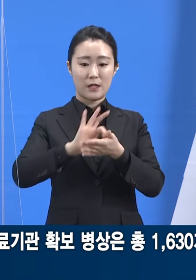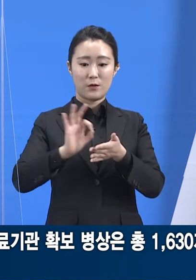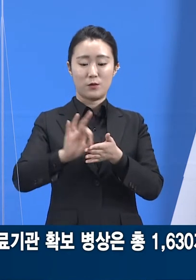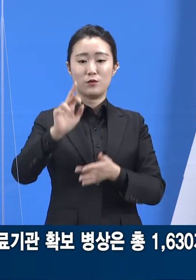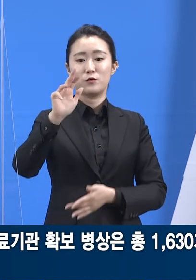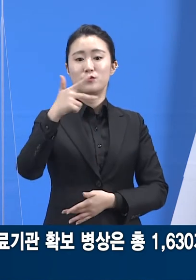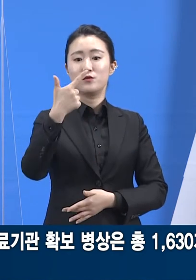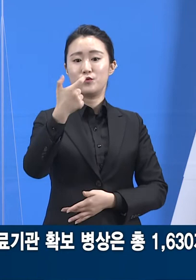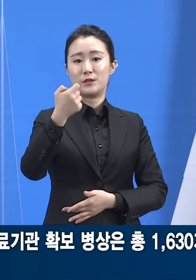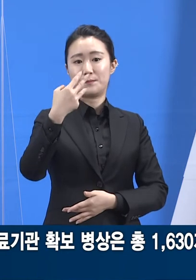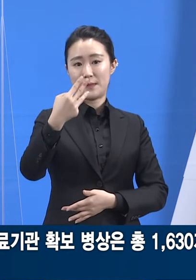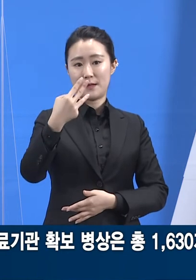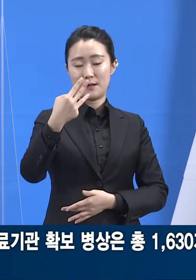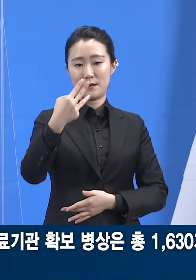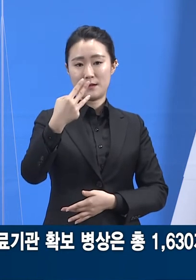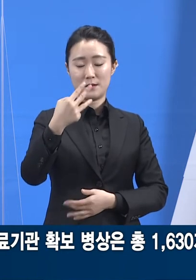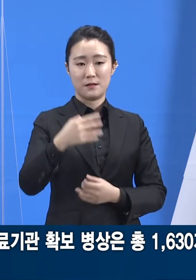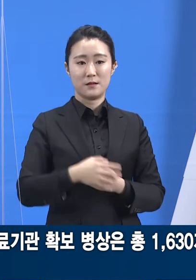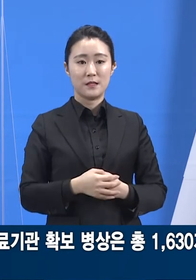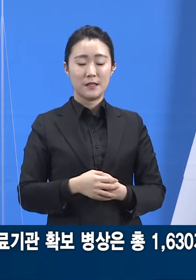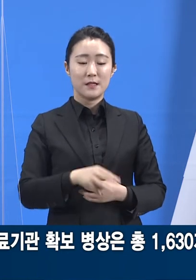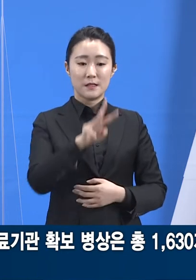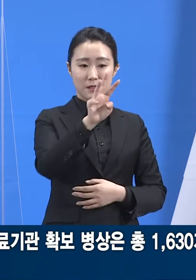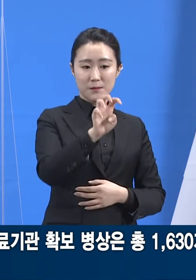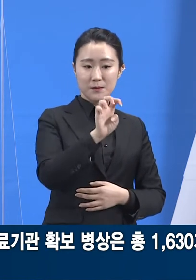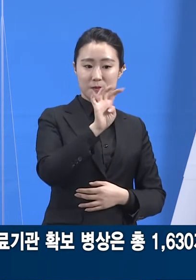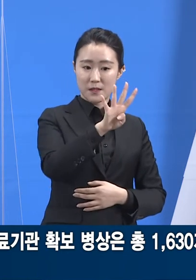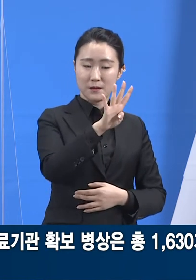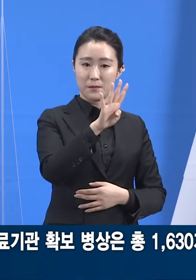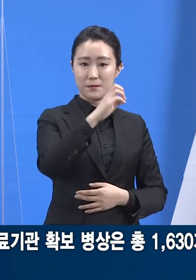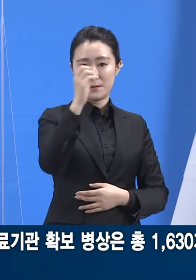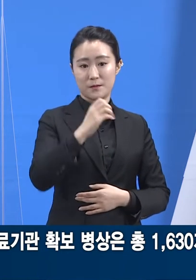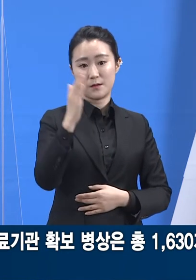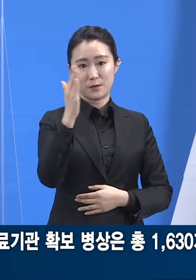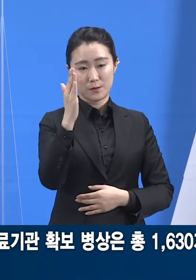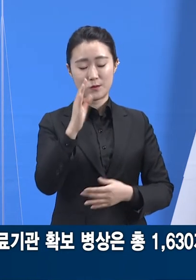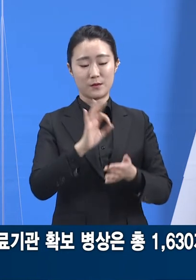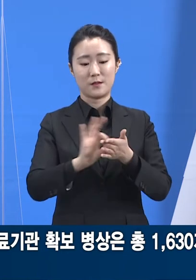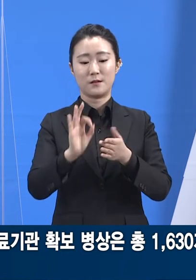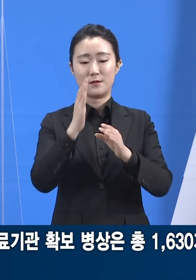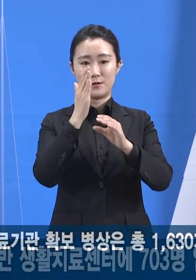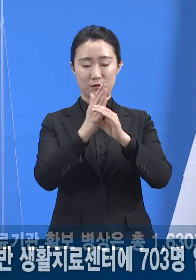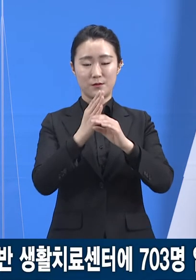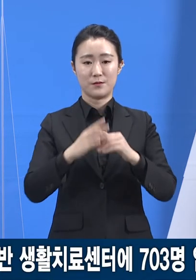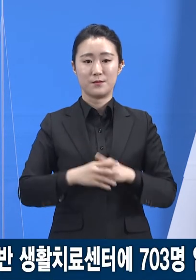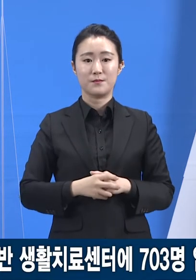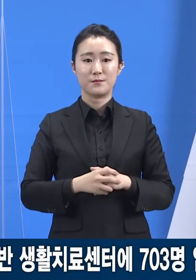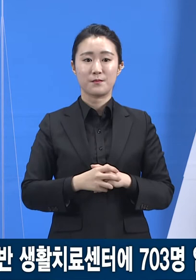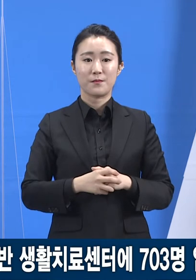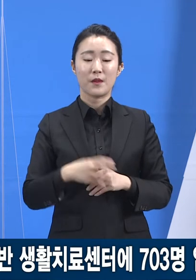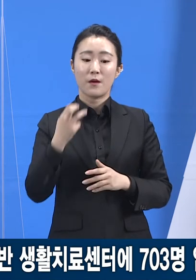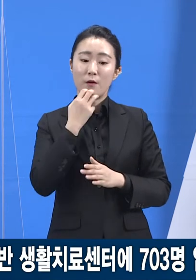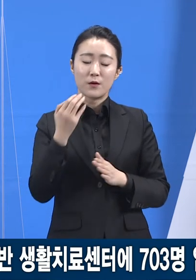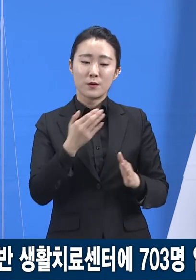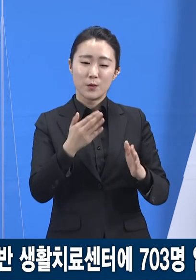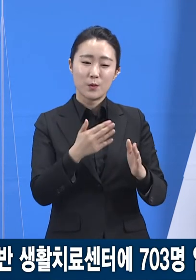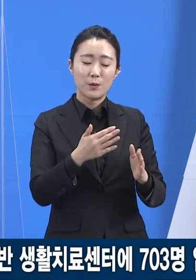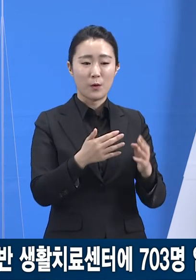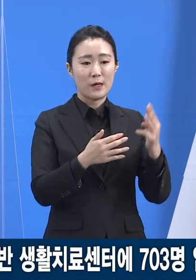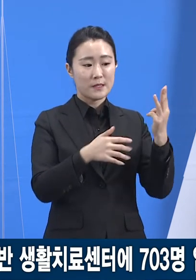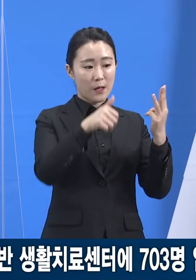현재 가동률은 34.3%입니다. 경기도 제3호부터 제11호 등